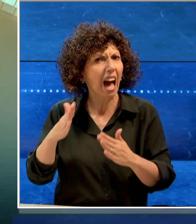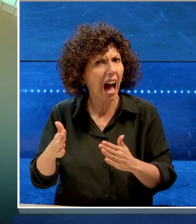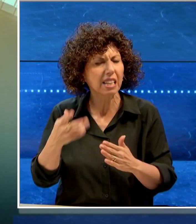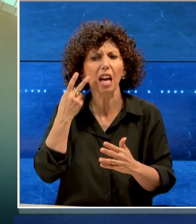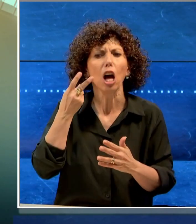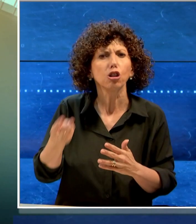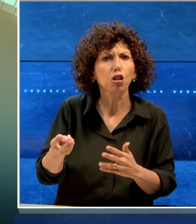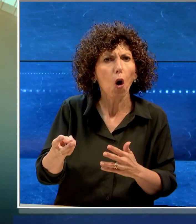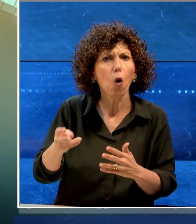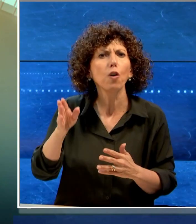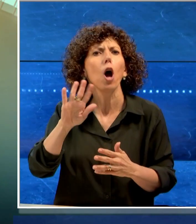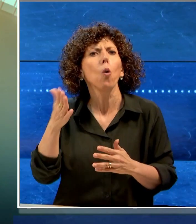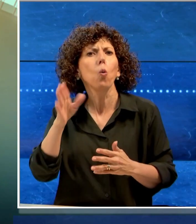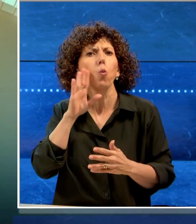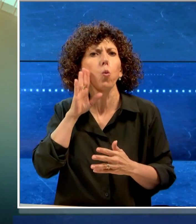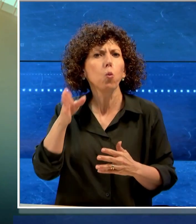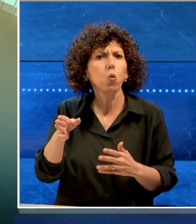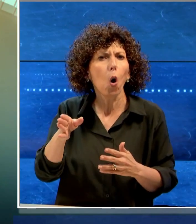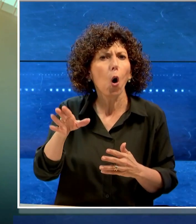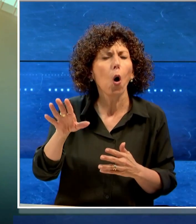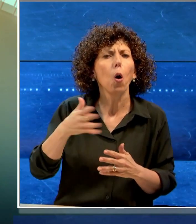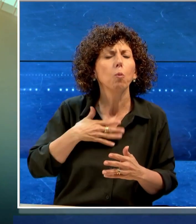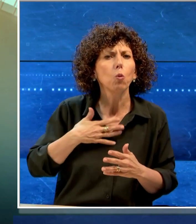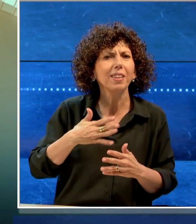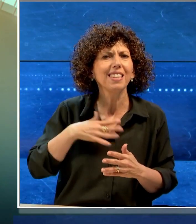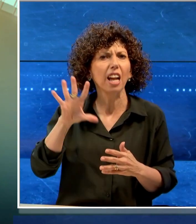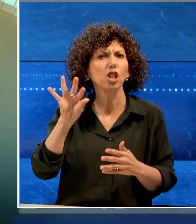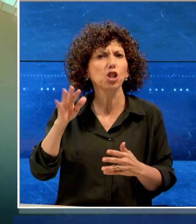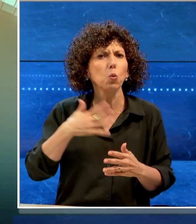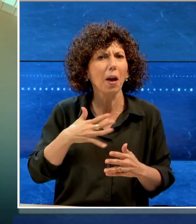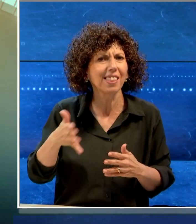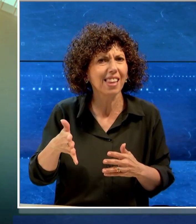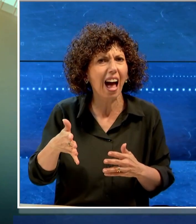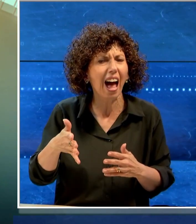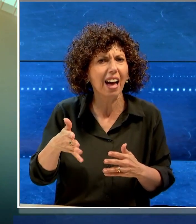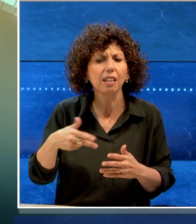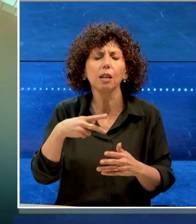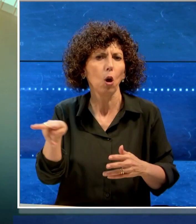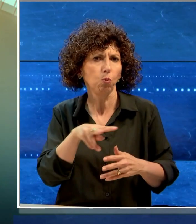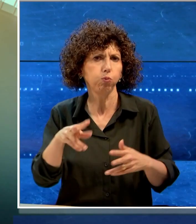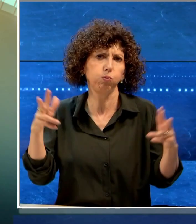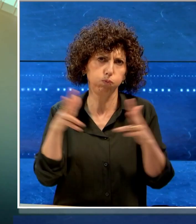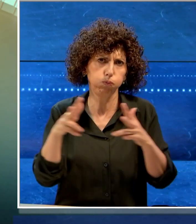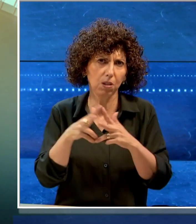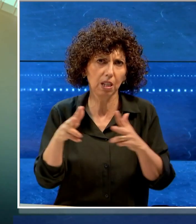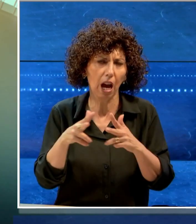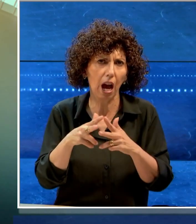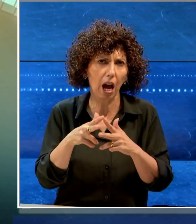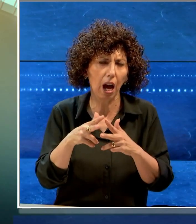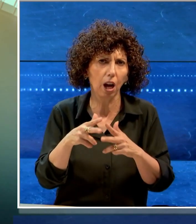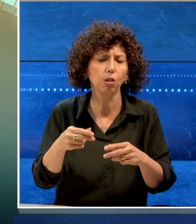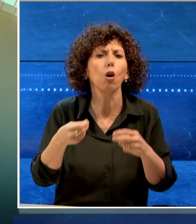non avrebbe solo trovato la 24enne ma anche un uomo di 50 anni con il quale sarebbe nato un litigio.